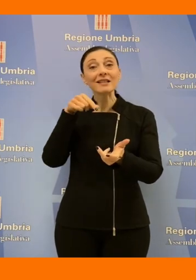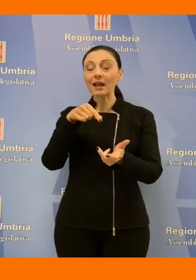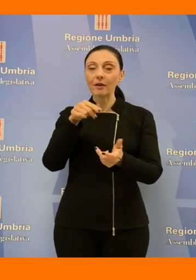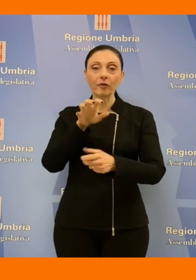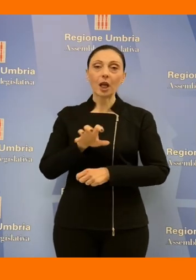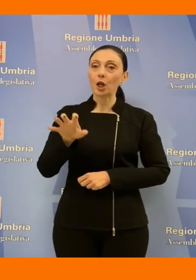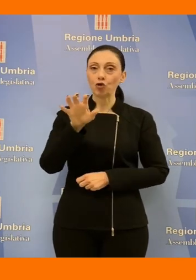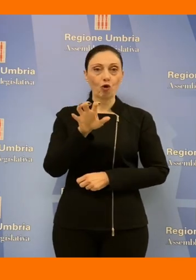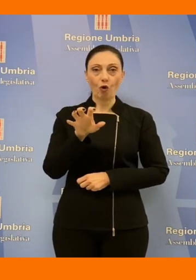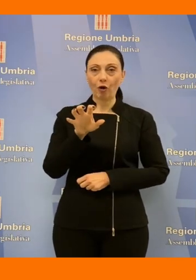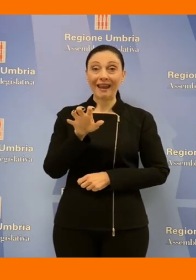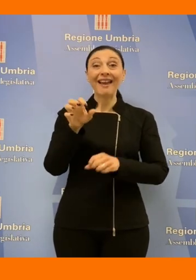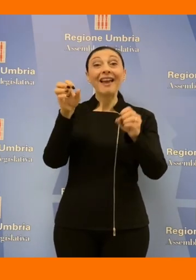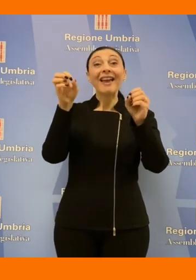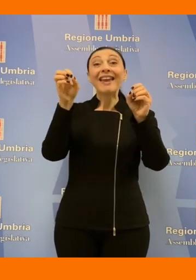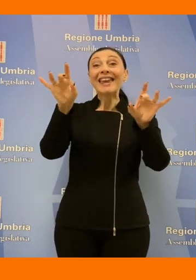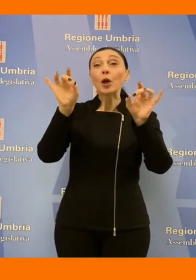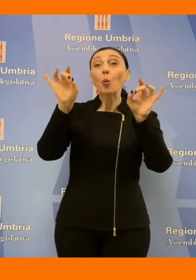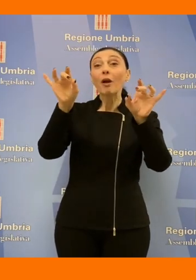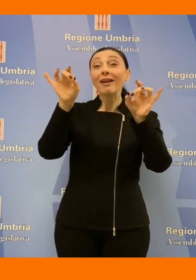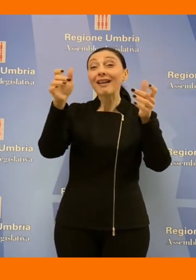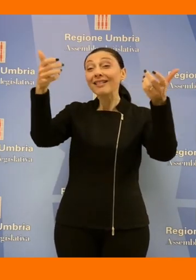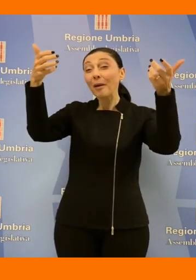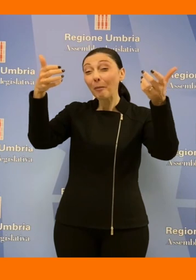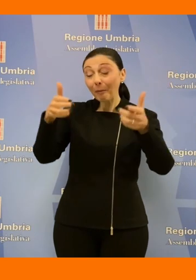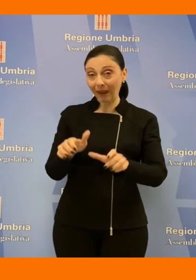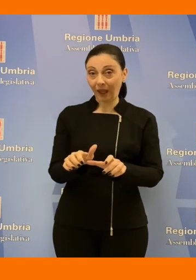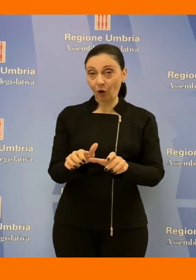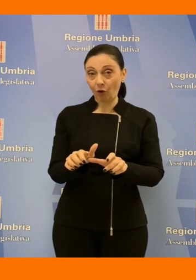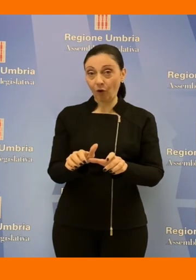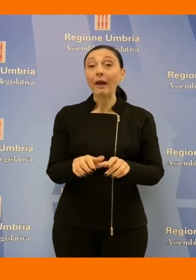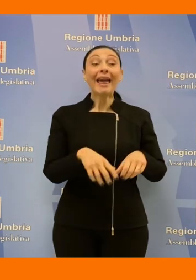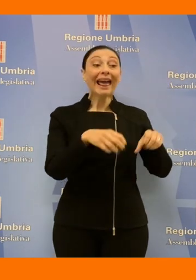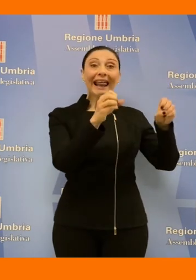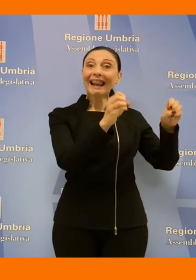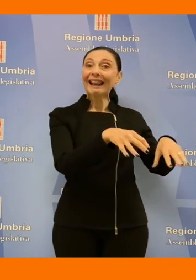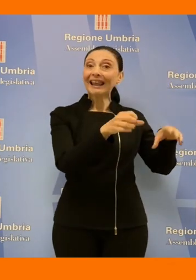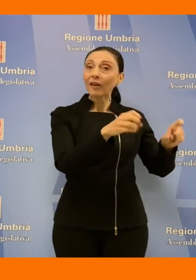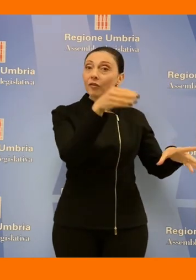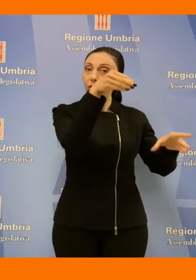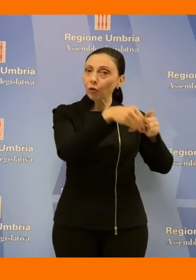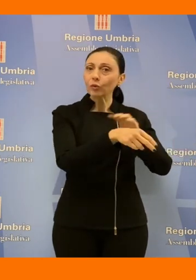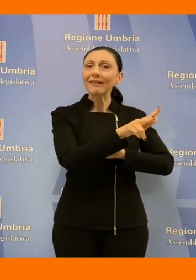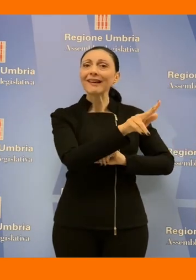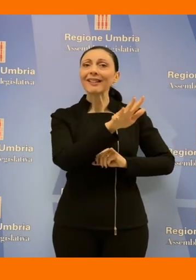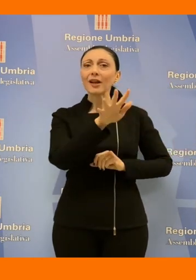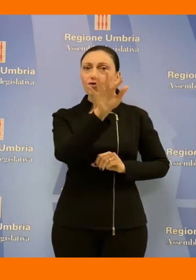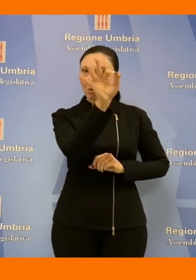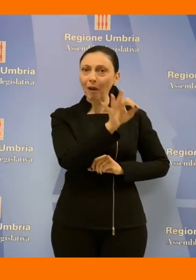nostra regione molto meno inquinante del 35% dei rifiuti oggi in discarica che sono